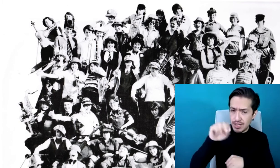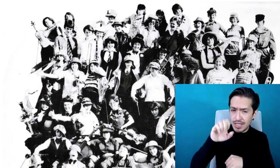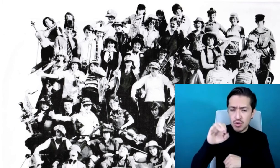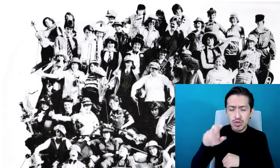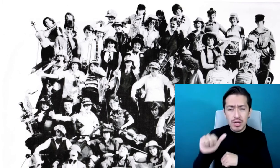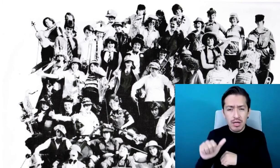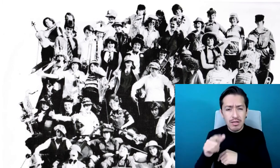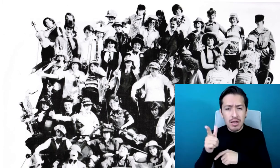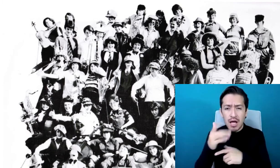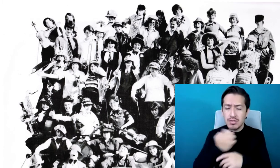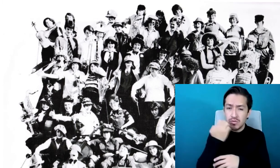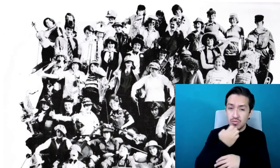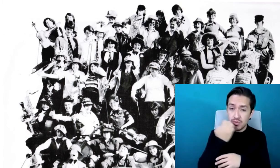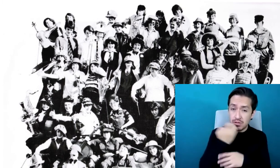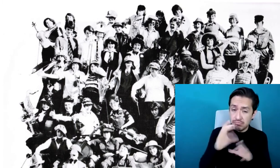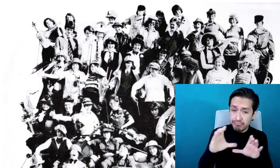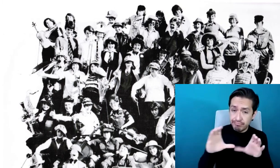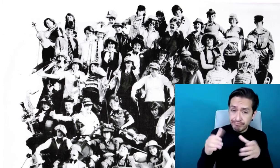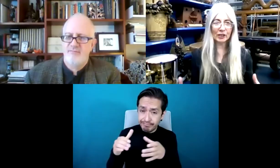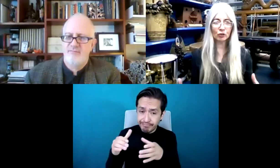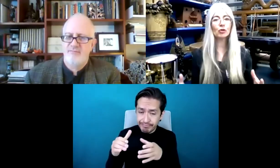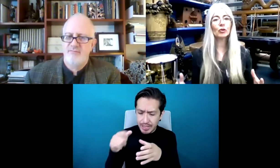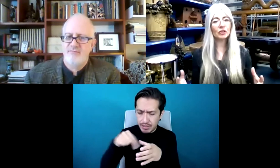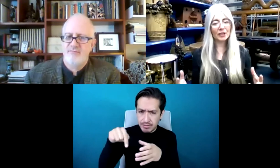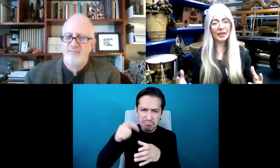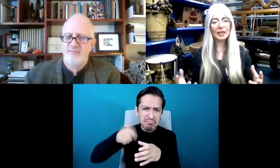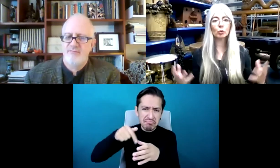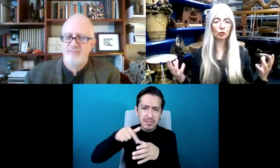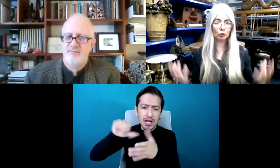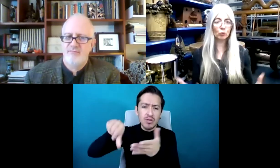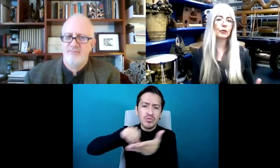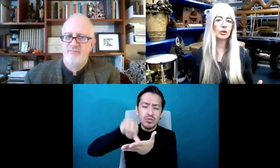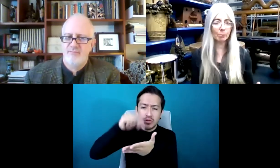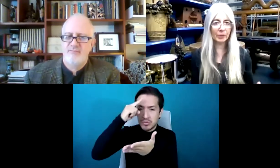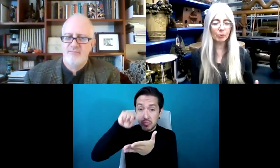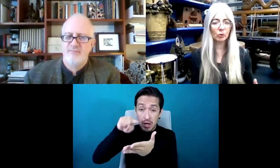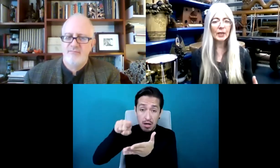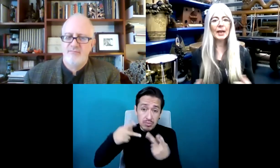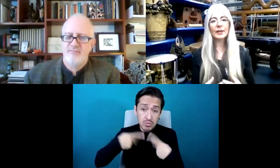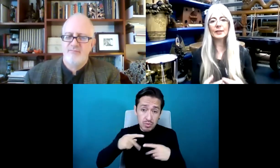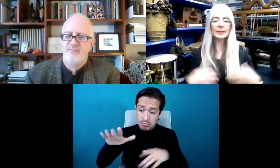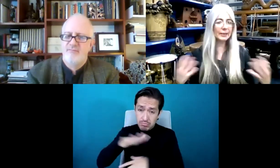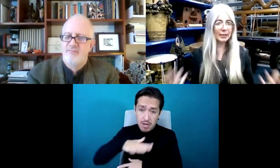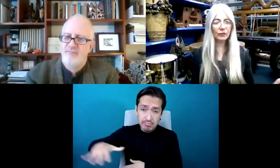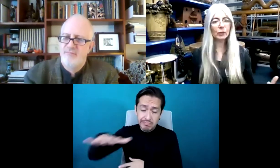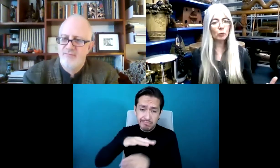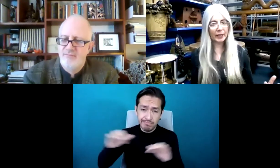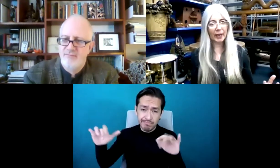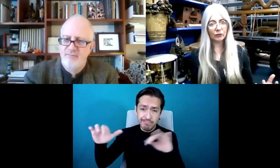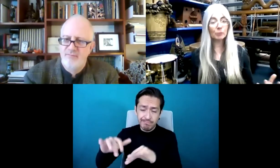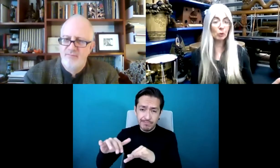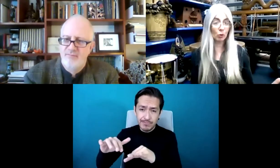comunitaria, lo que me refiero es a un centro para la comunidad. Entonces durante el día era una escuela